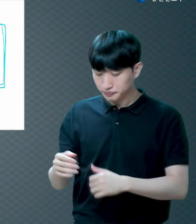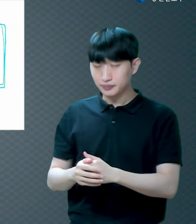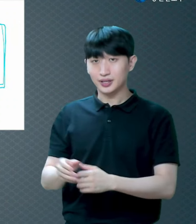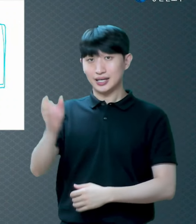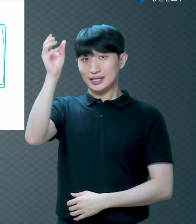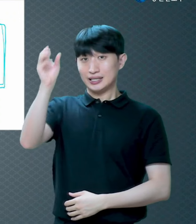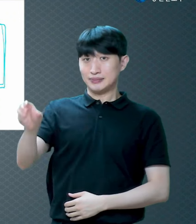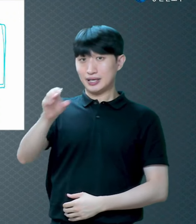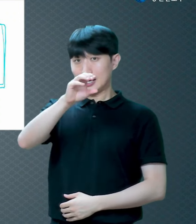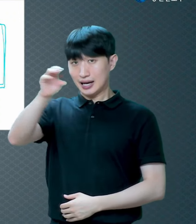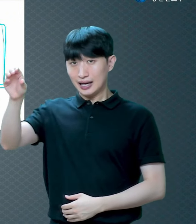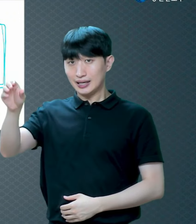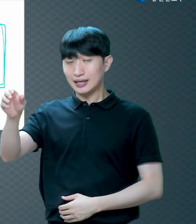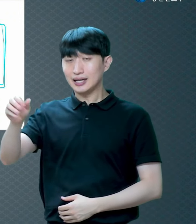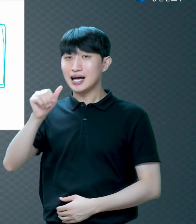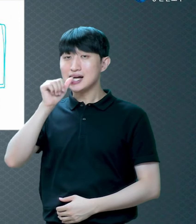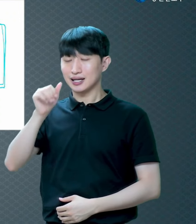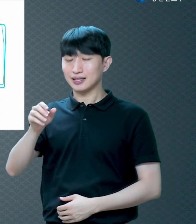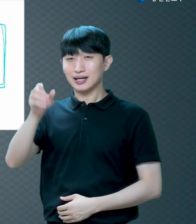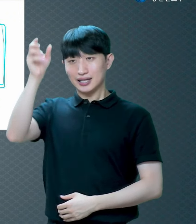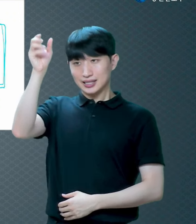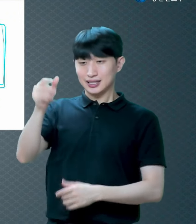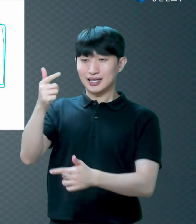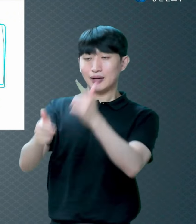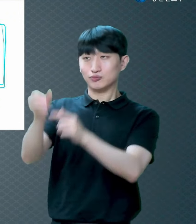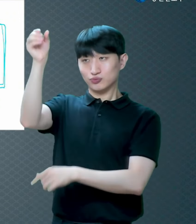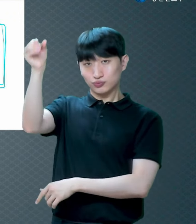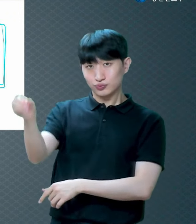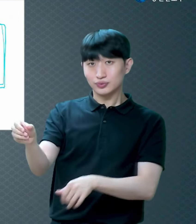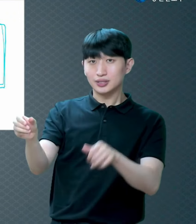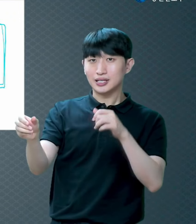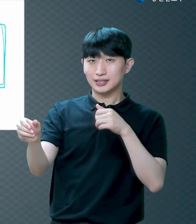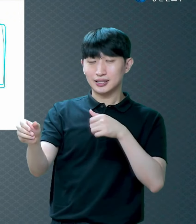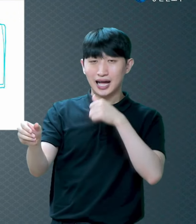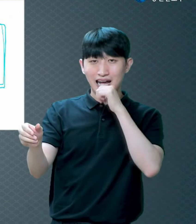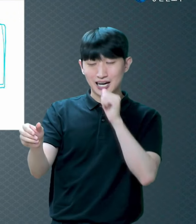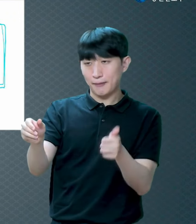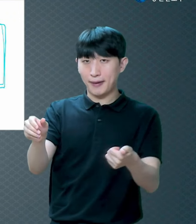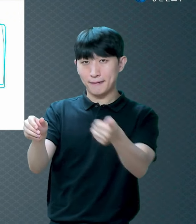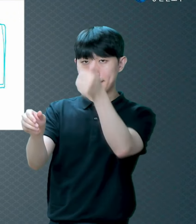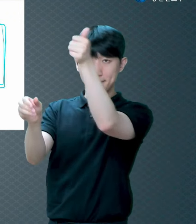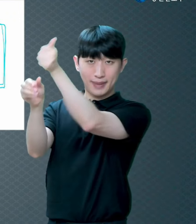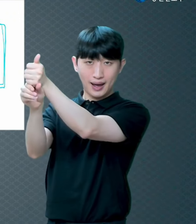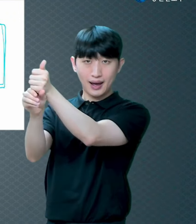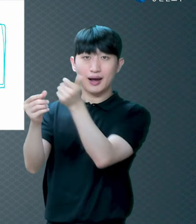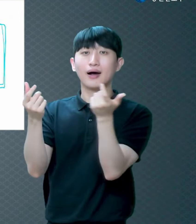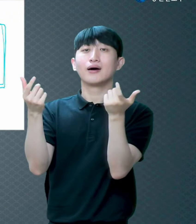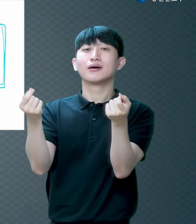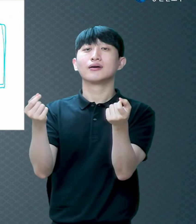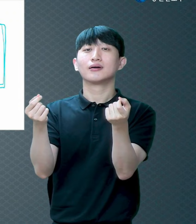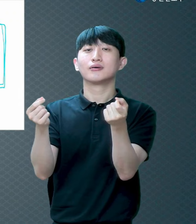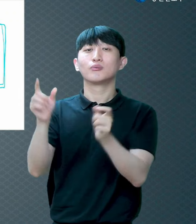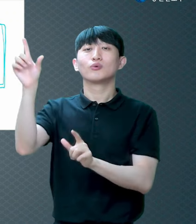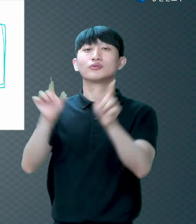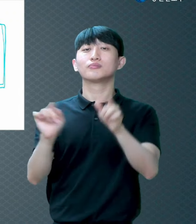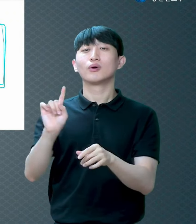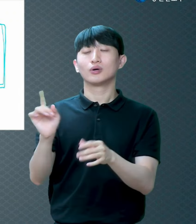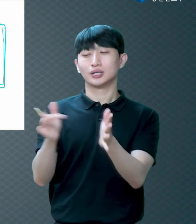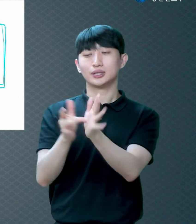전체가 뭐 설명하는 거예요 예수님 그리고